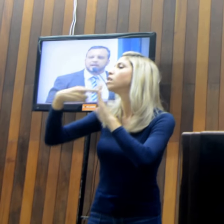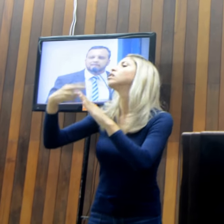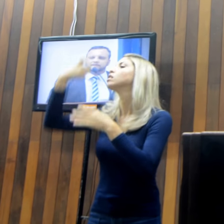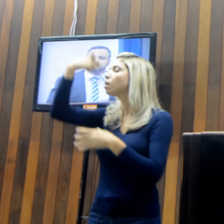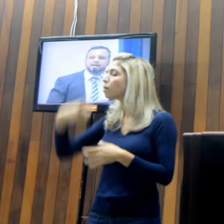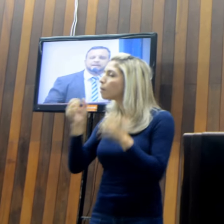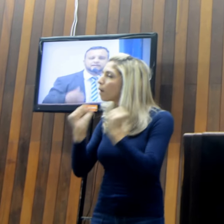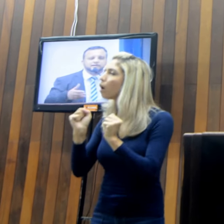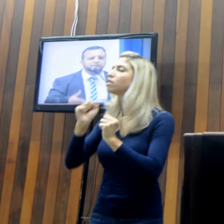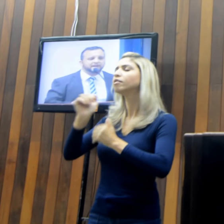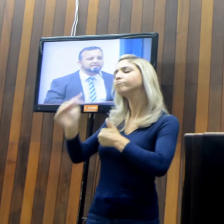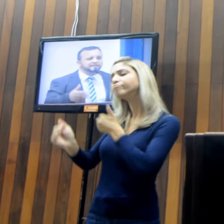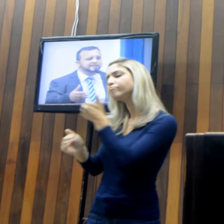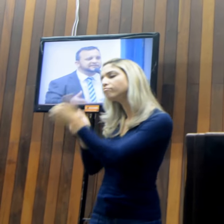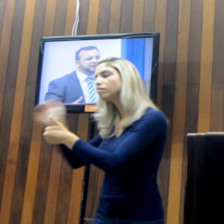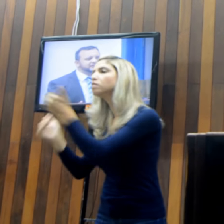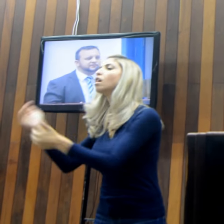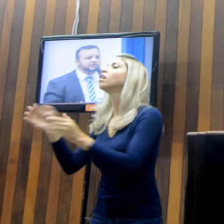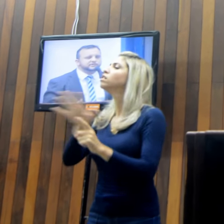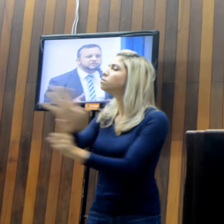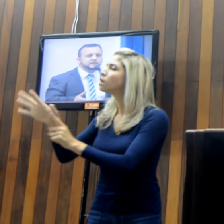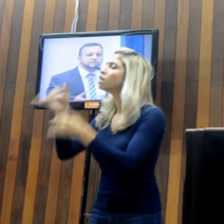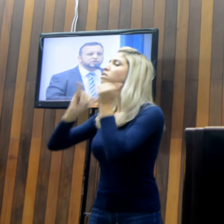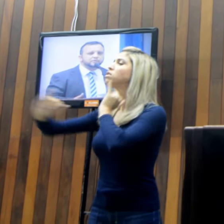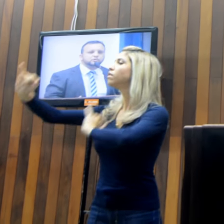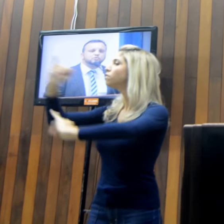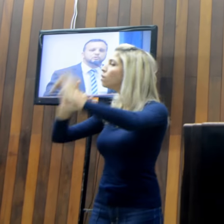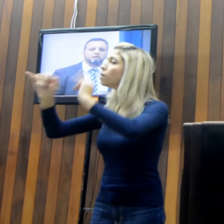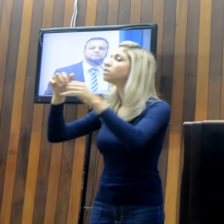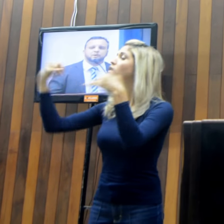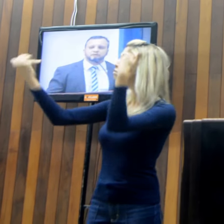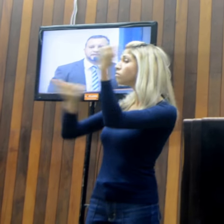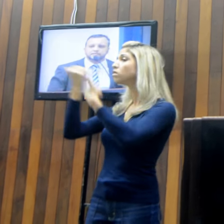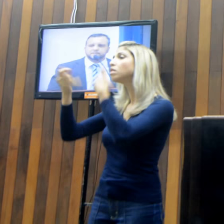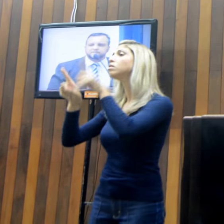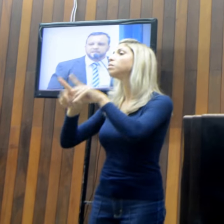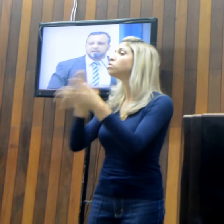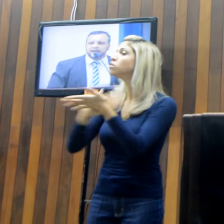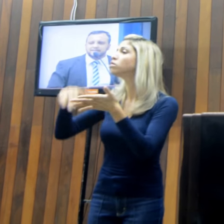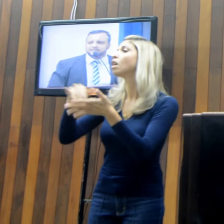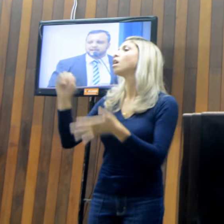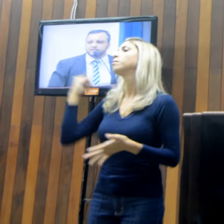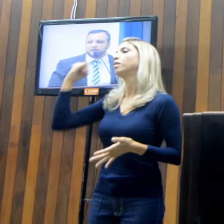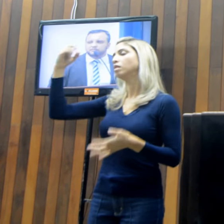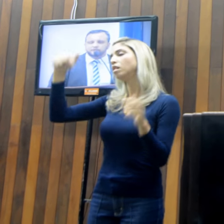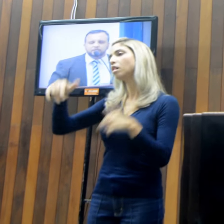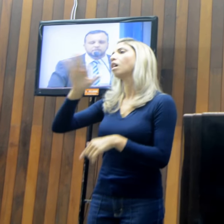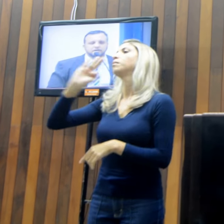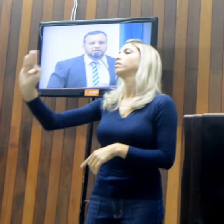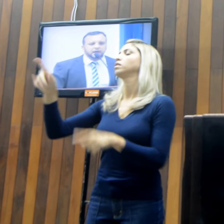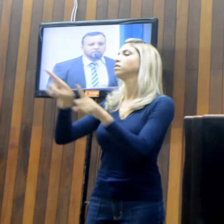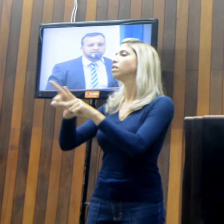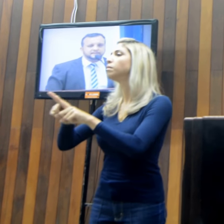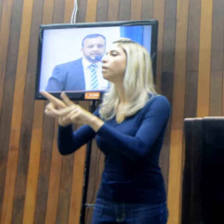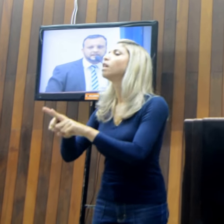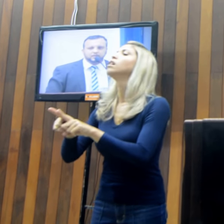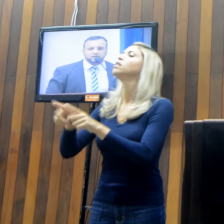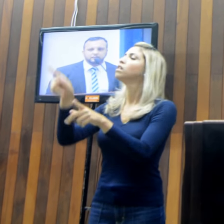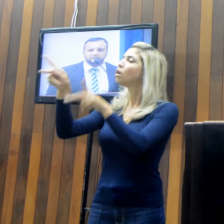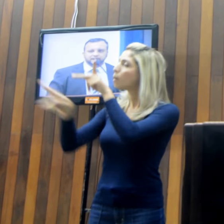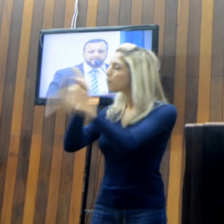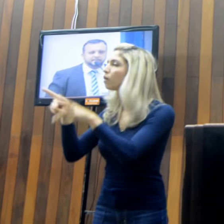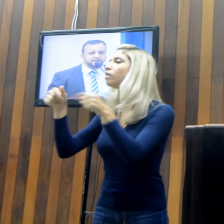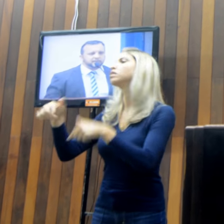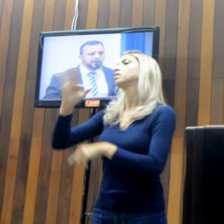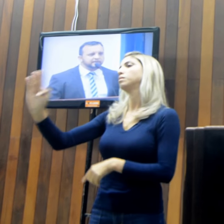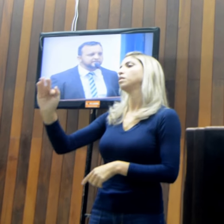avançar na transparência das informações sobre tudo o que é importante à cidade de Cabo Frio e ao cidadão de